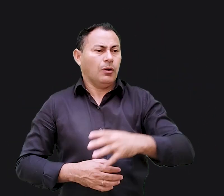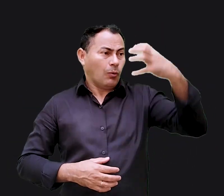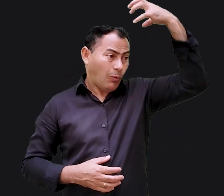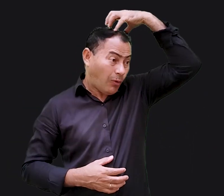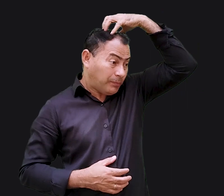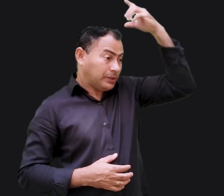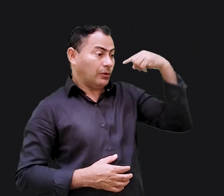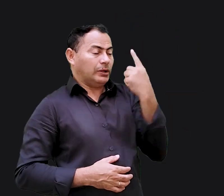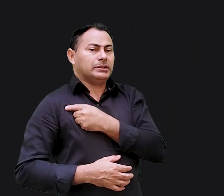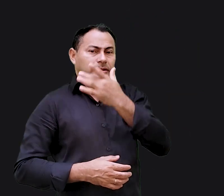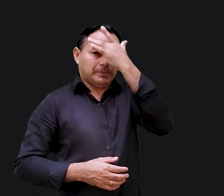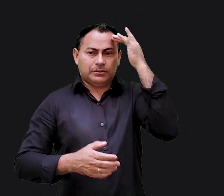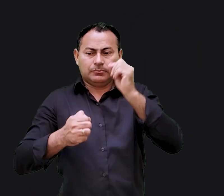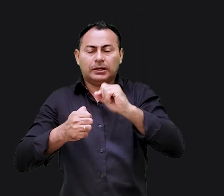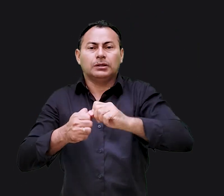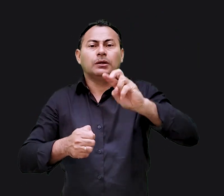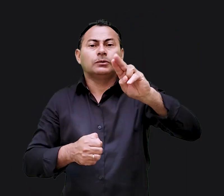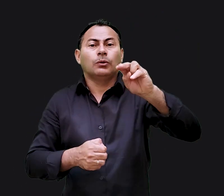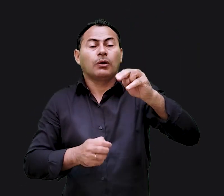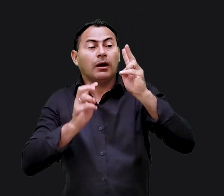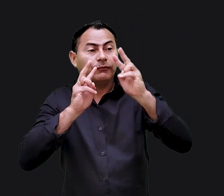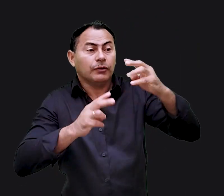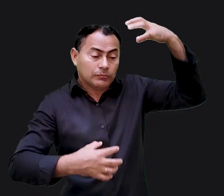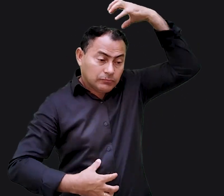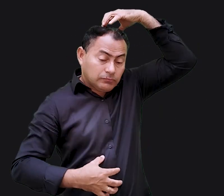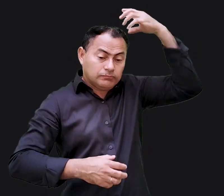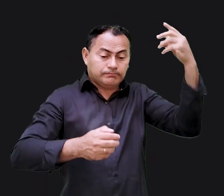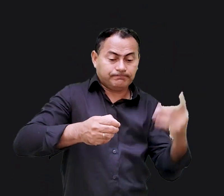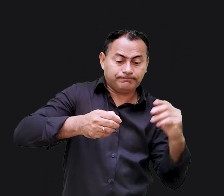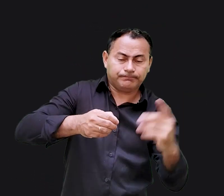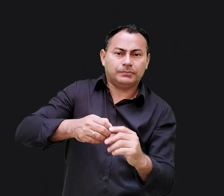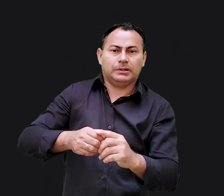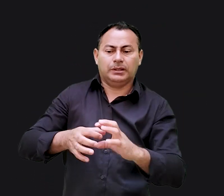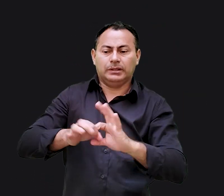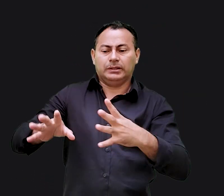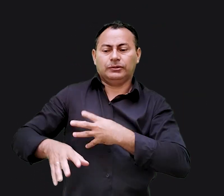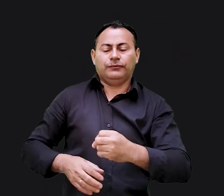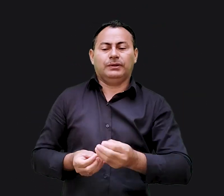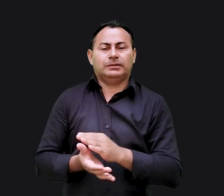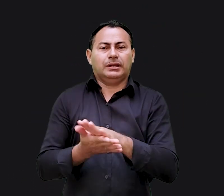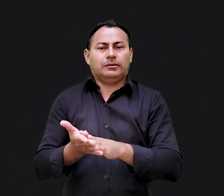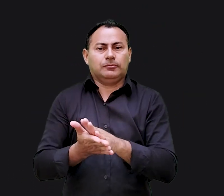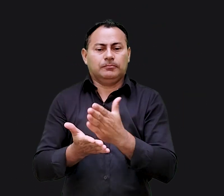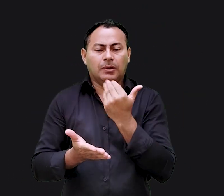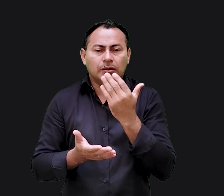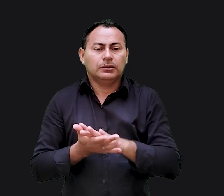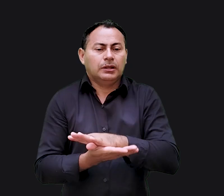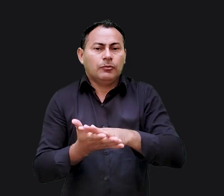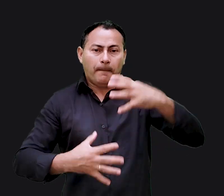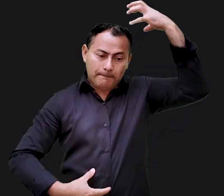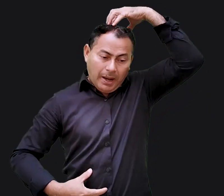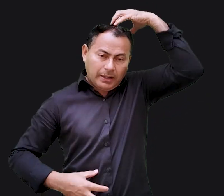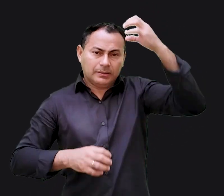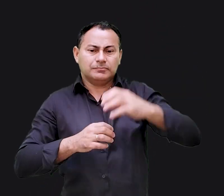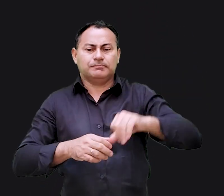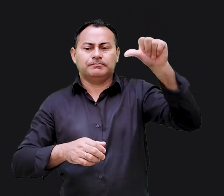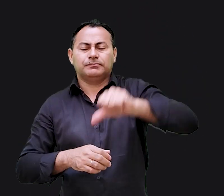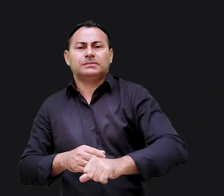diz não culpe a gente pelo que o homem faz nunca viu macaco bater na companheira nem deixar seus filhos sem comida nenhum macaco jamais